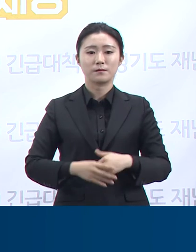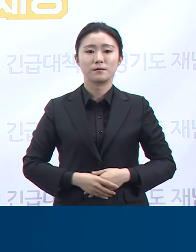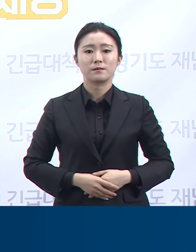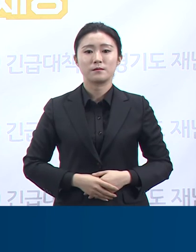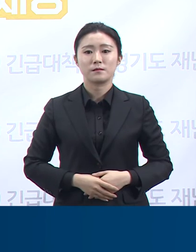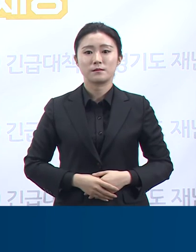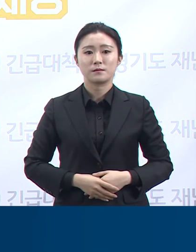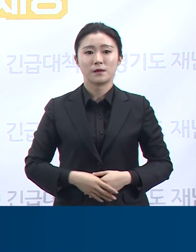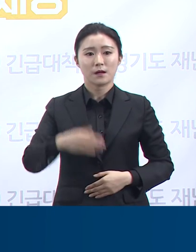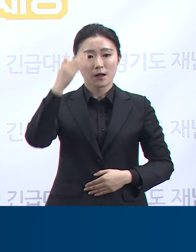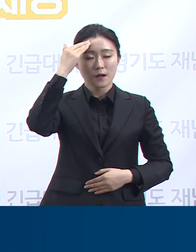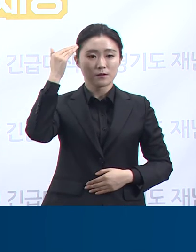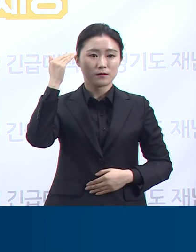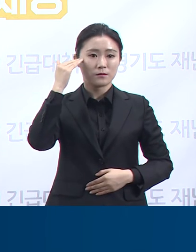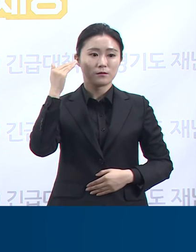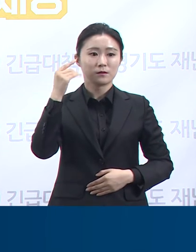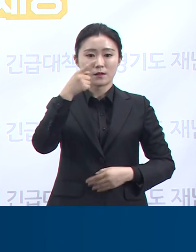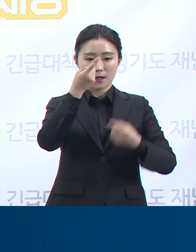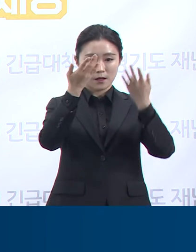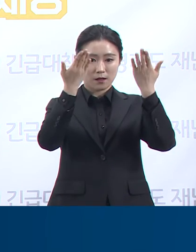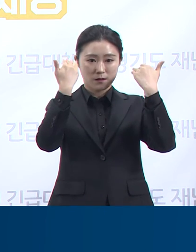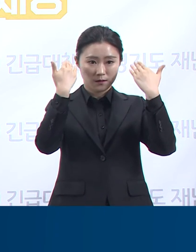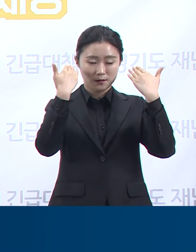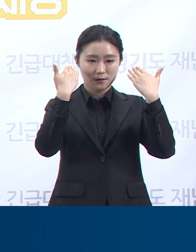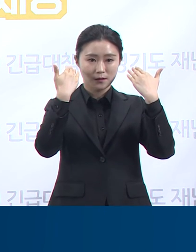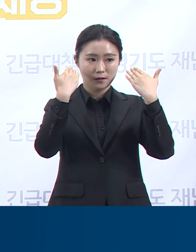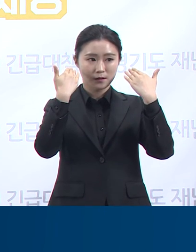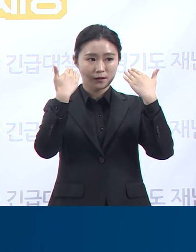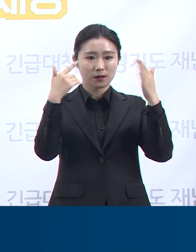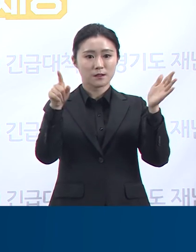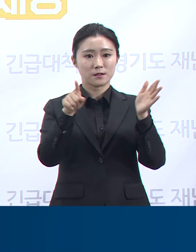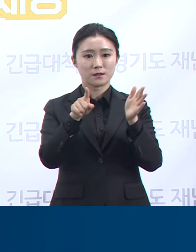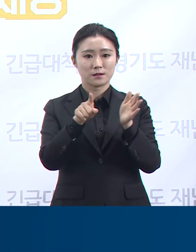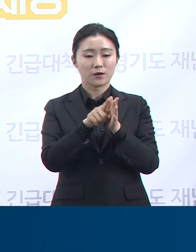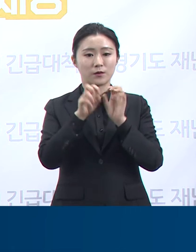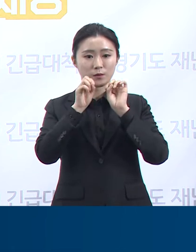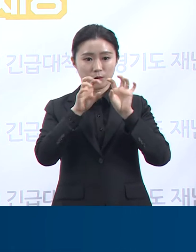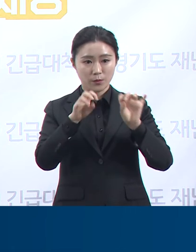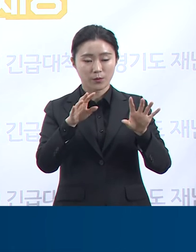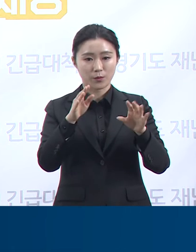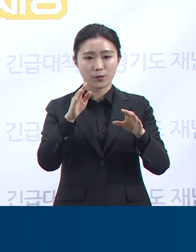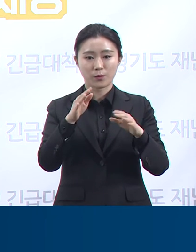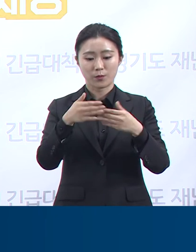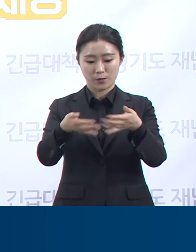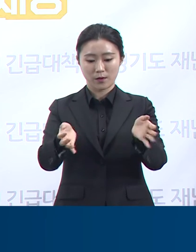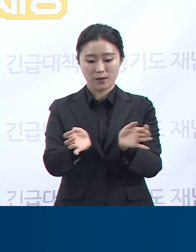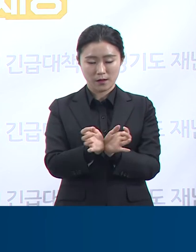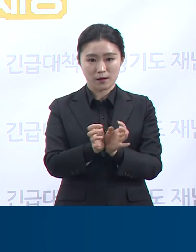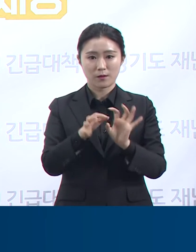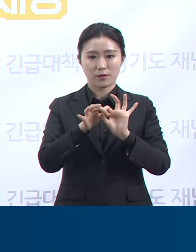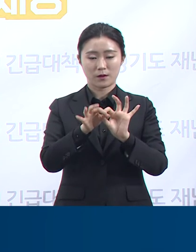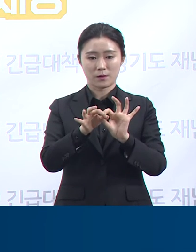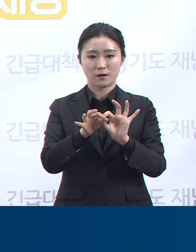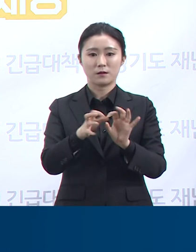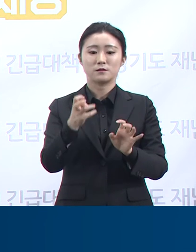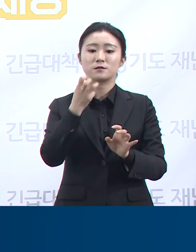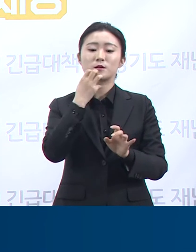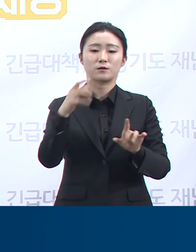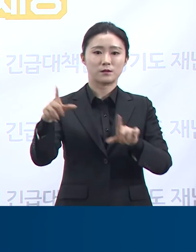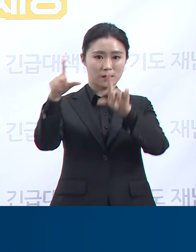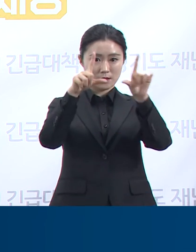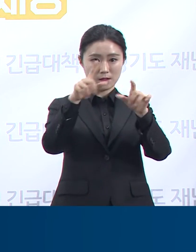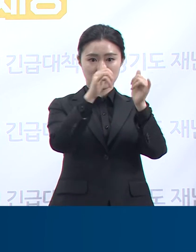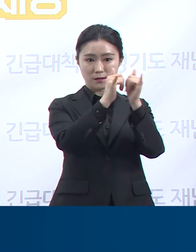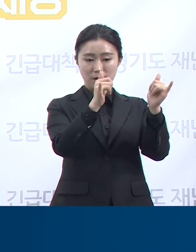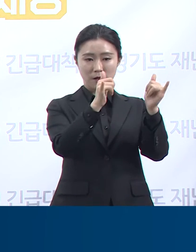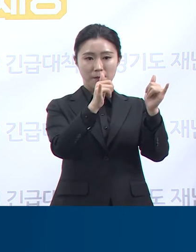한국 대학생 선교회 상황에 대해 말씀드리겠습니다. 지난 28일 해당 선교회 관련 서울시 거주자의 첫 확진